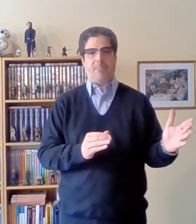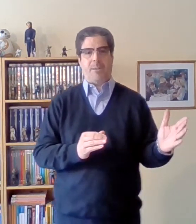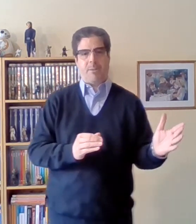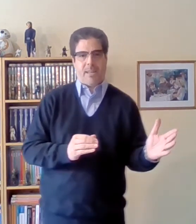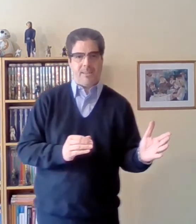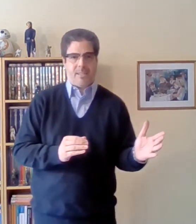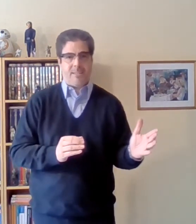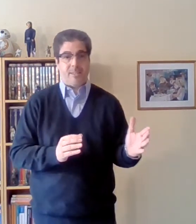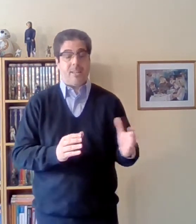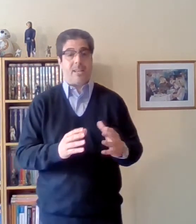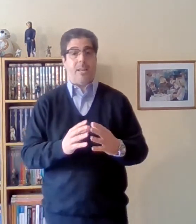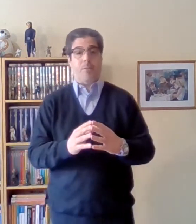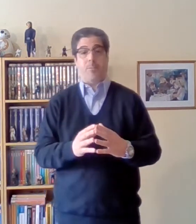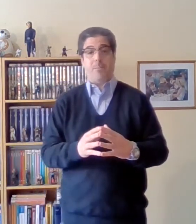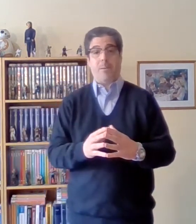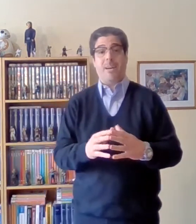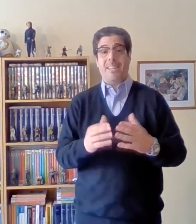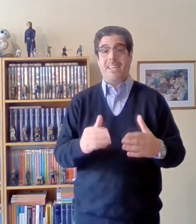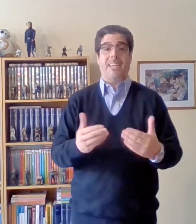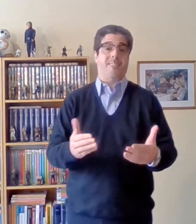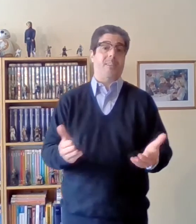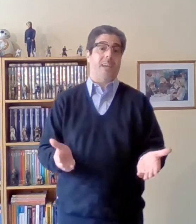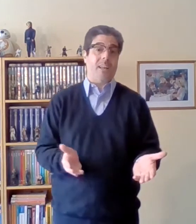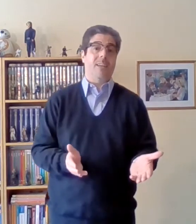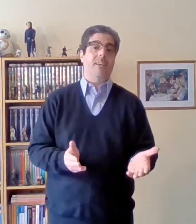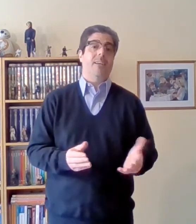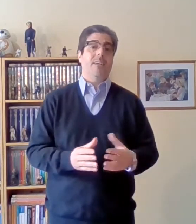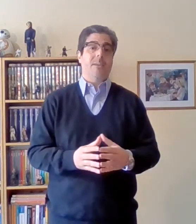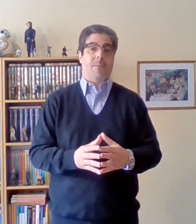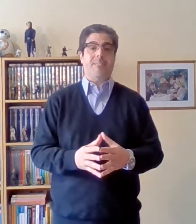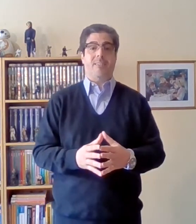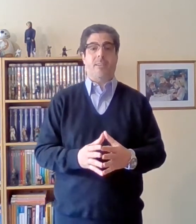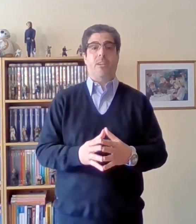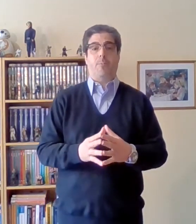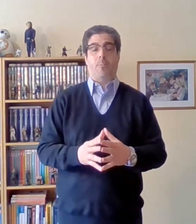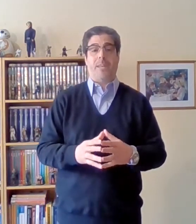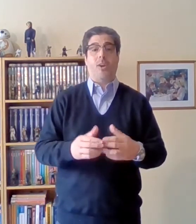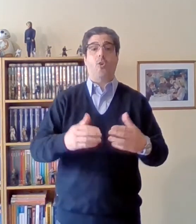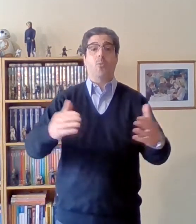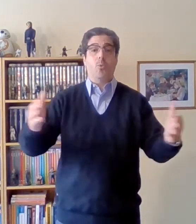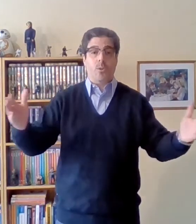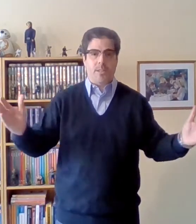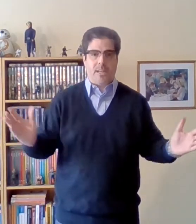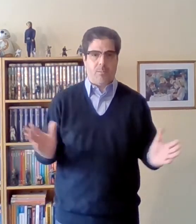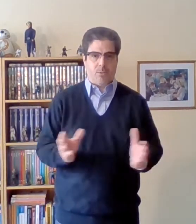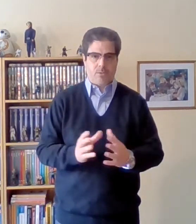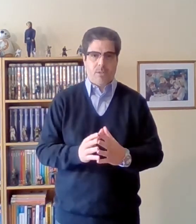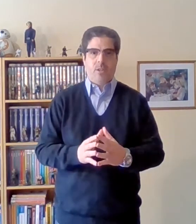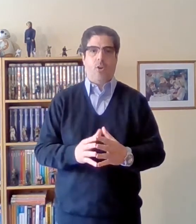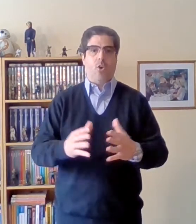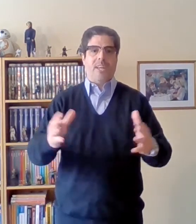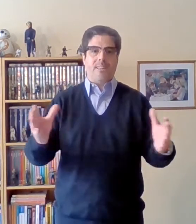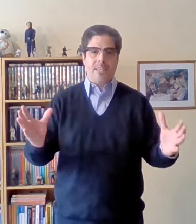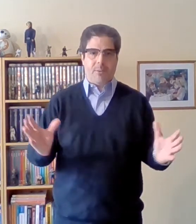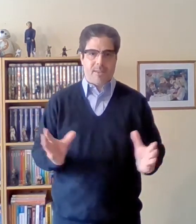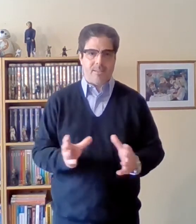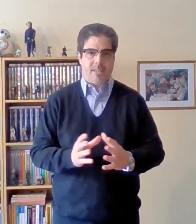privada, es decir, de que la propiedad privada deje de ser tal y pase a ser una propiedad común, digamos, colectiva, ¿sí?